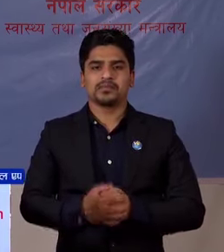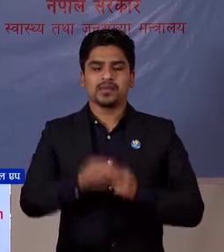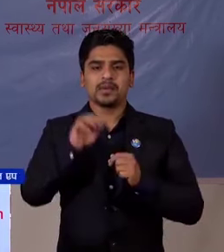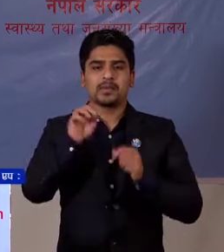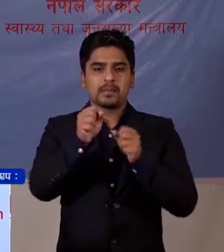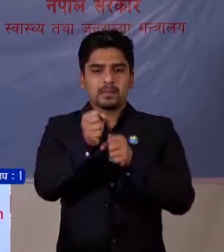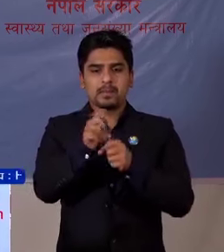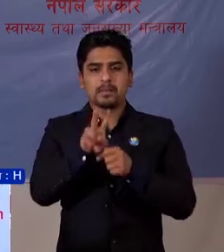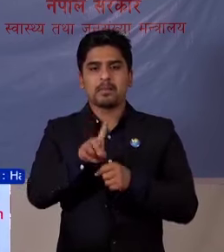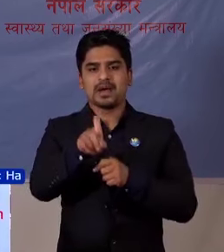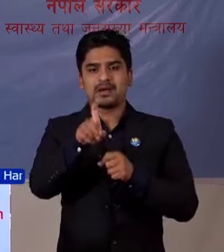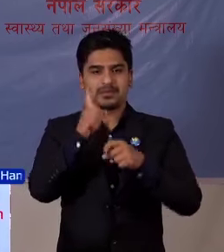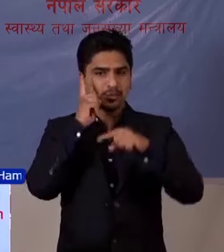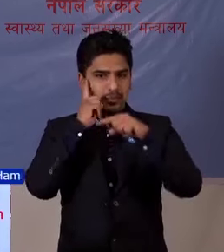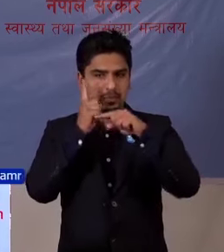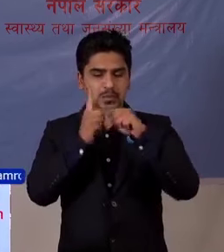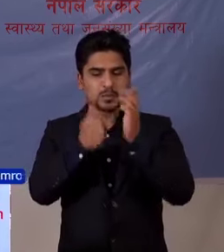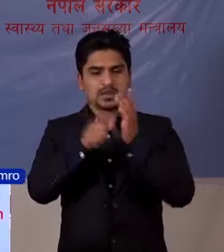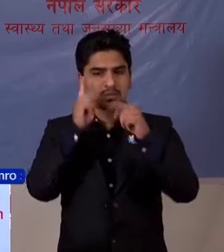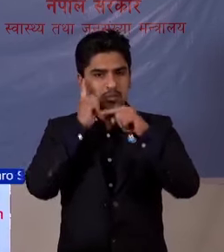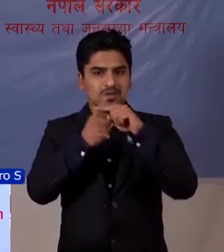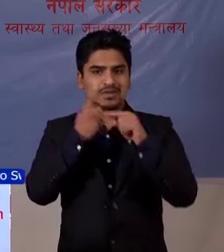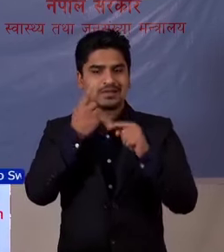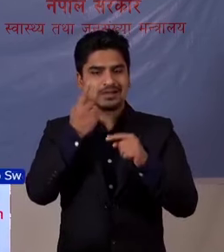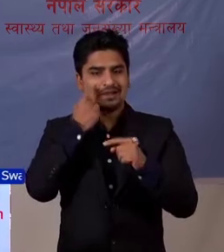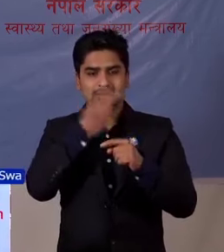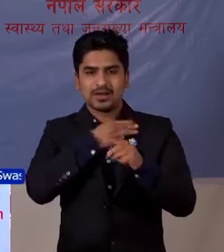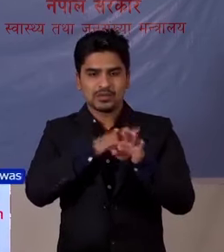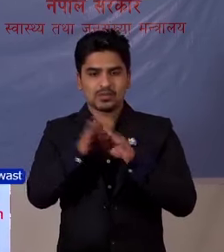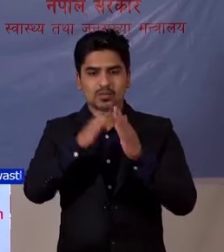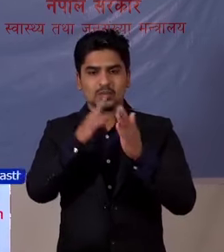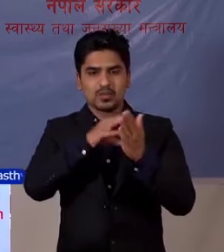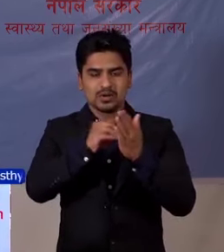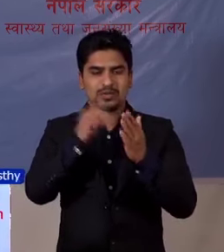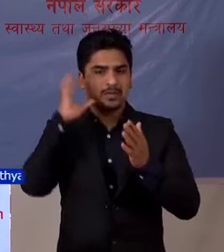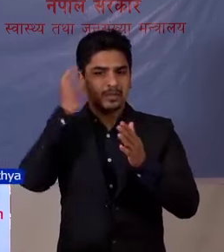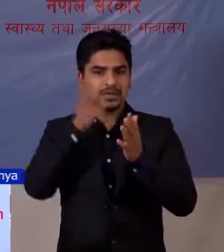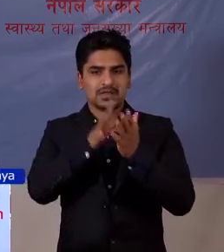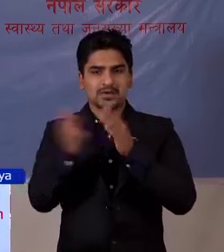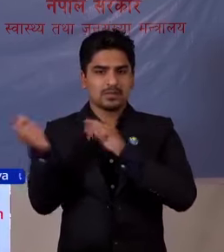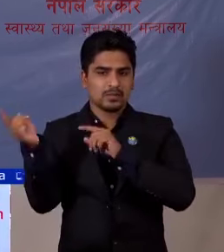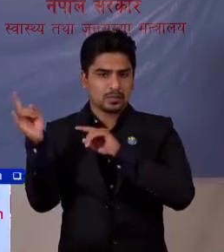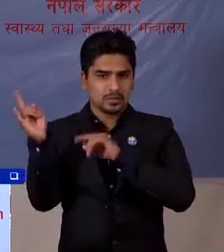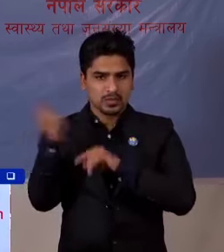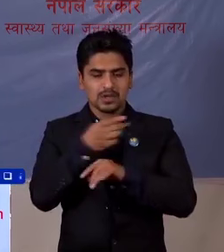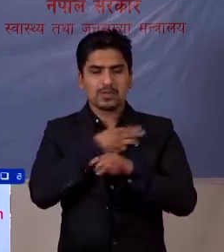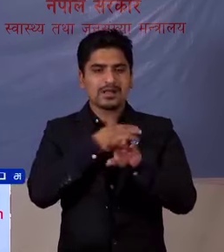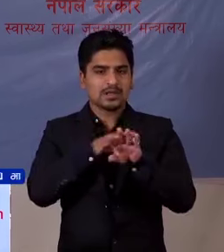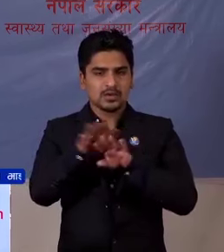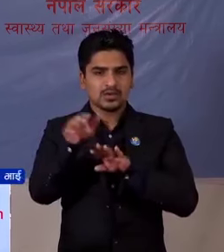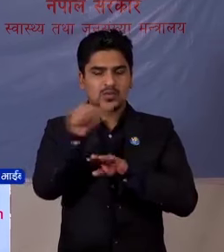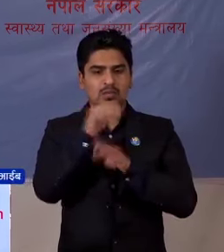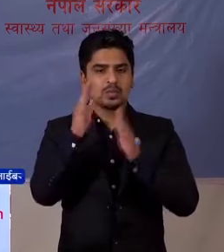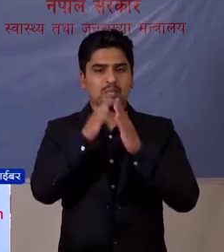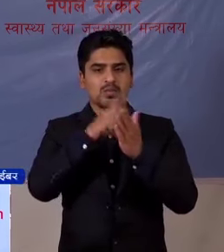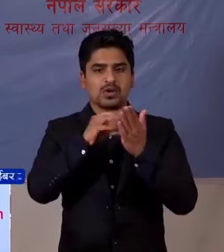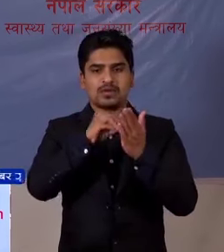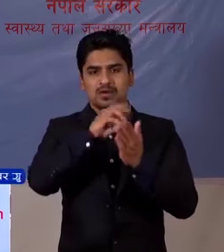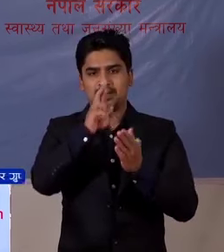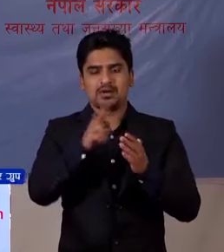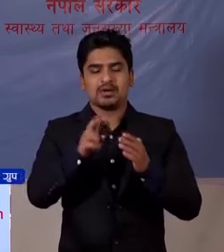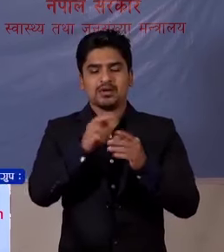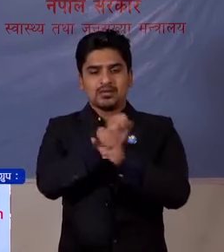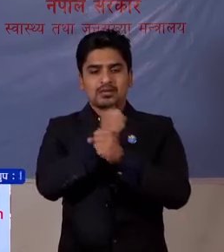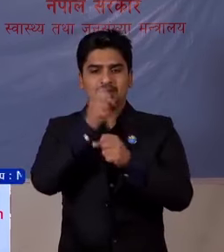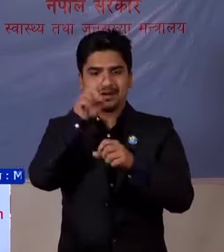पायरश्को परिचिनाकिक्षेनक माँ पोजिटिव देखुया का मानिश हरू व ङहारूका परिवार अरू विदेस्वात फरखया का मानिश अरू वेहारू रू यह